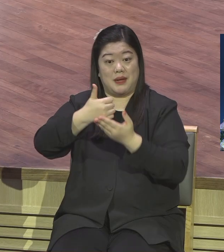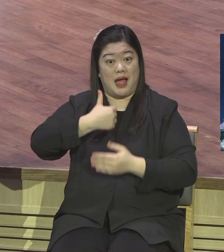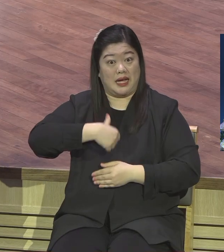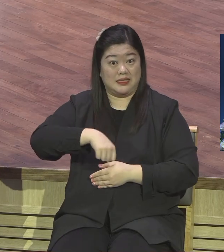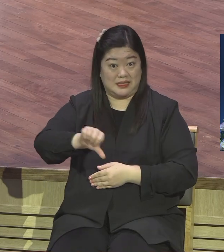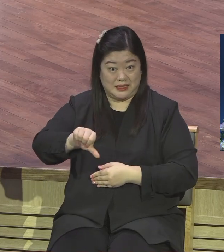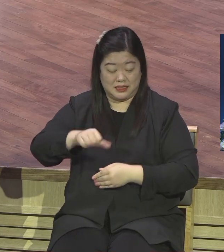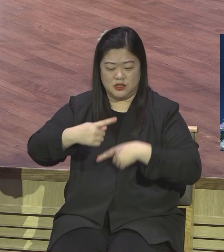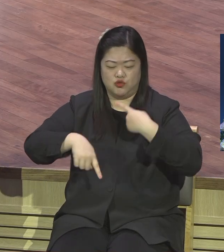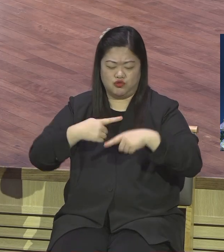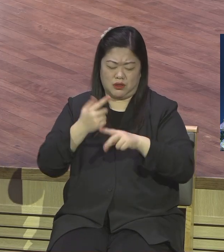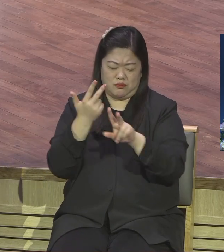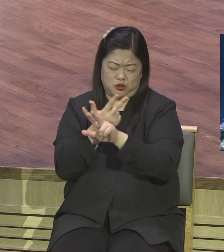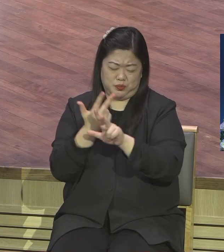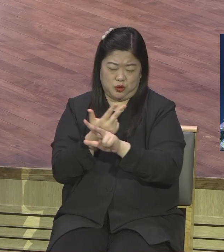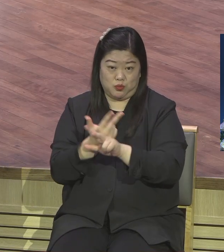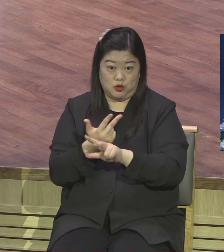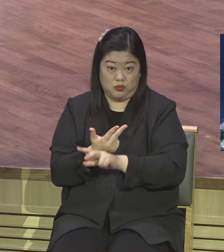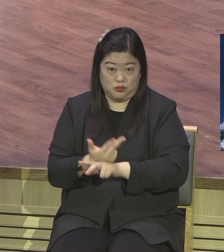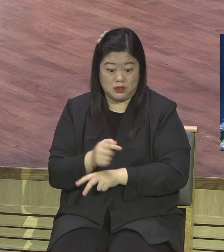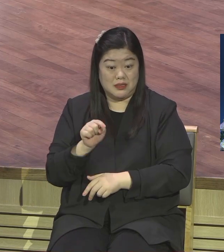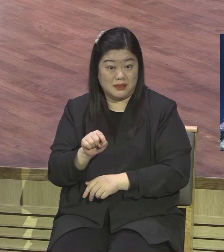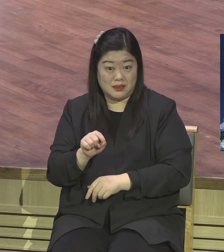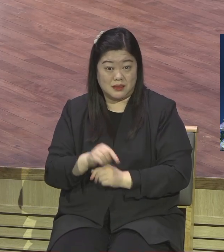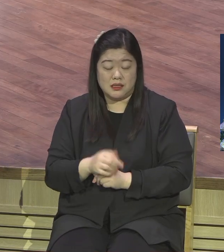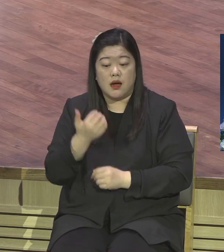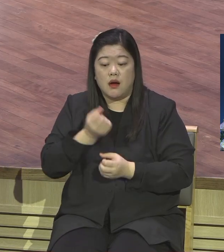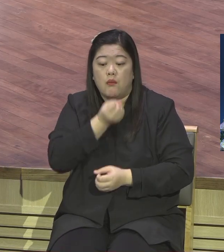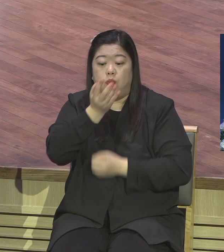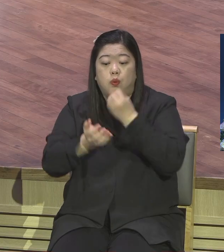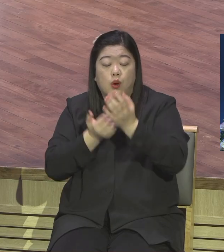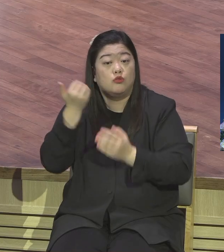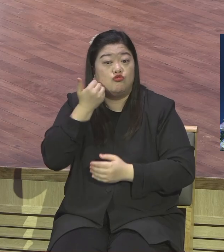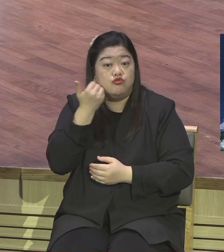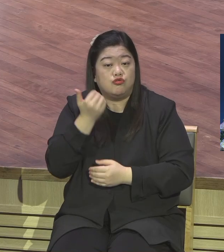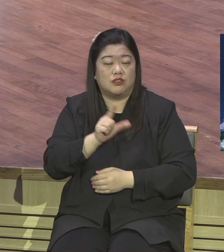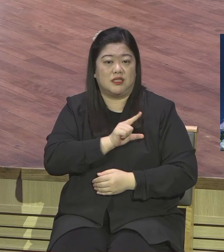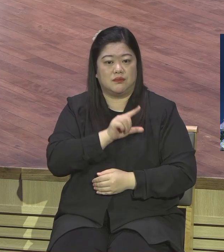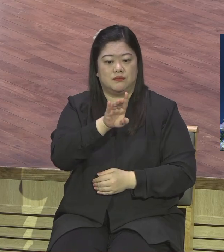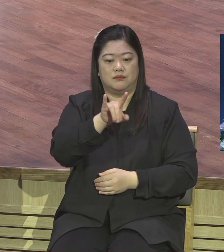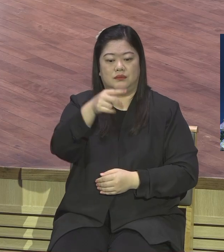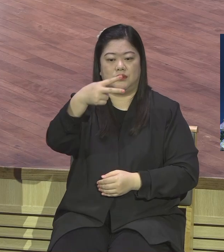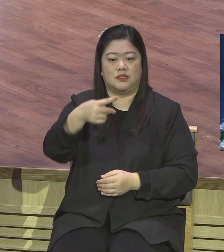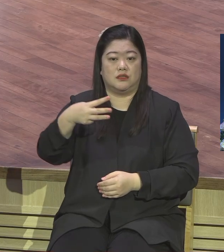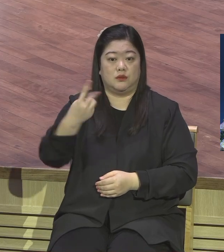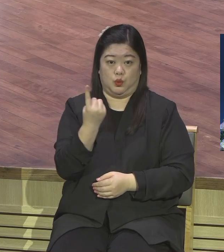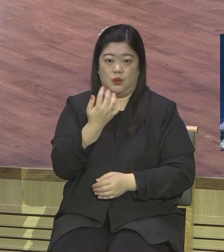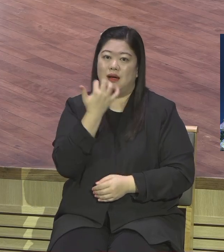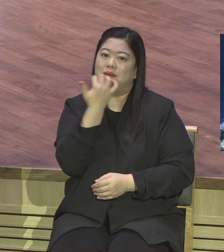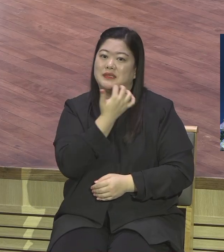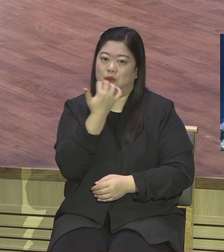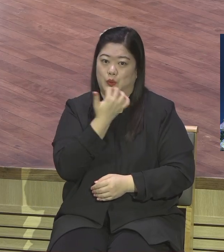라는 이 베드로의 고백은 신앙생활을 절대 이 가치인 동시에